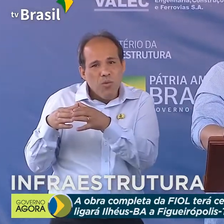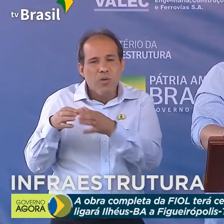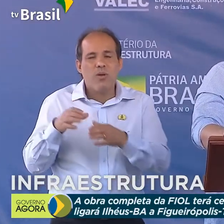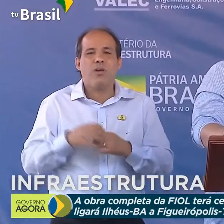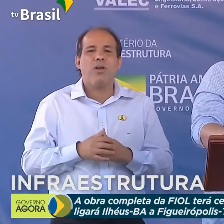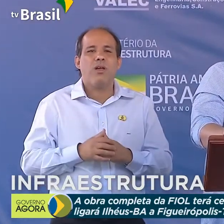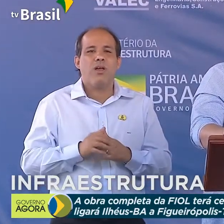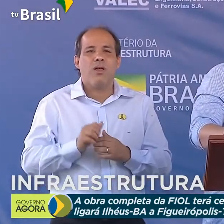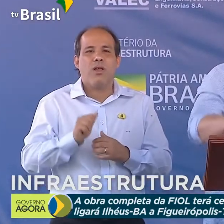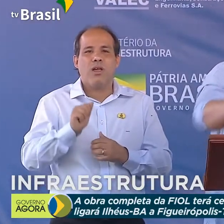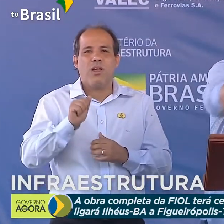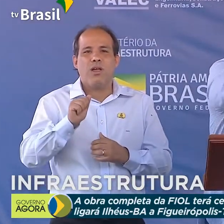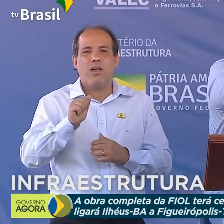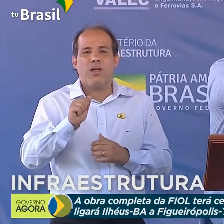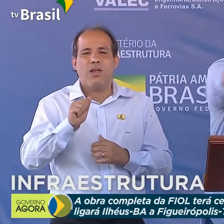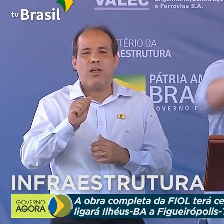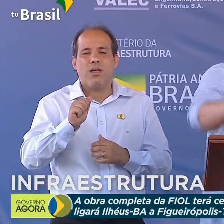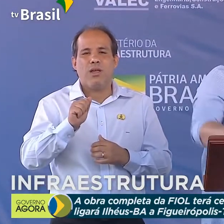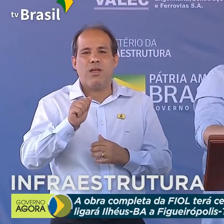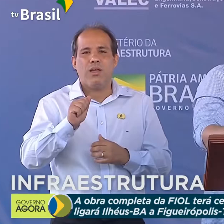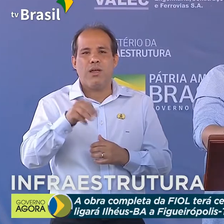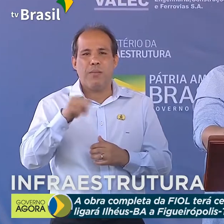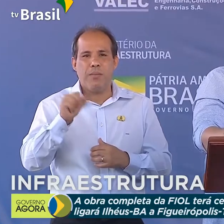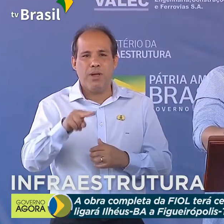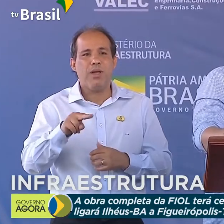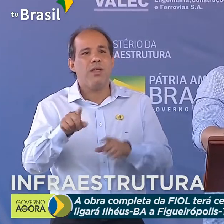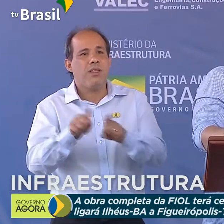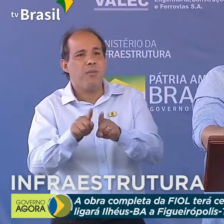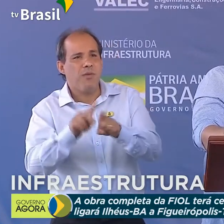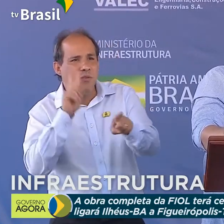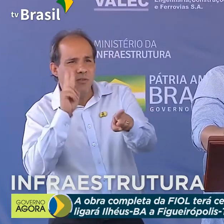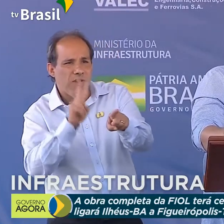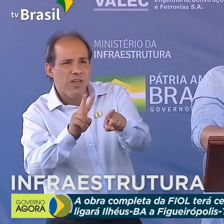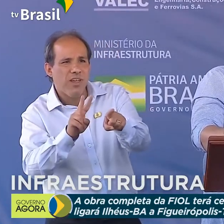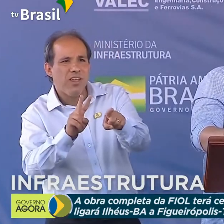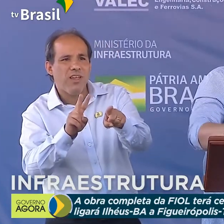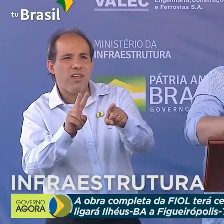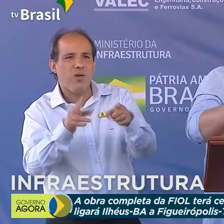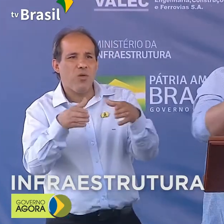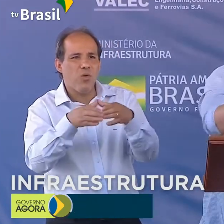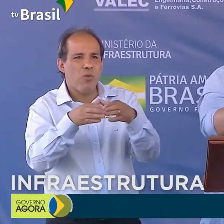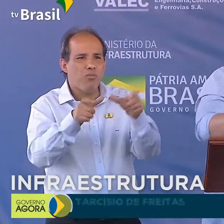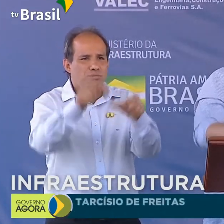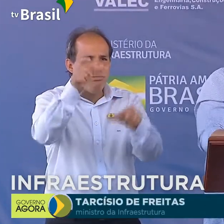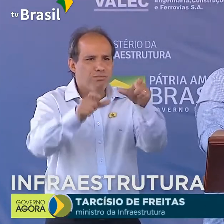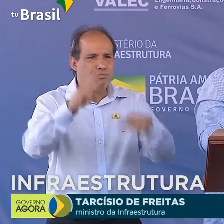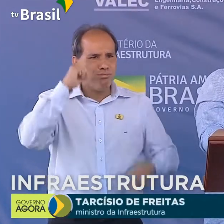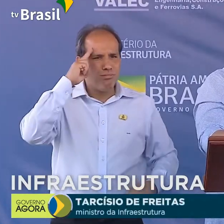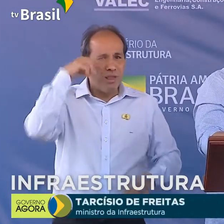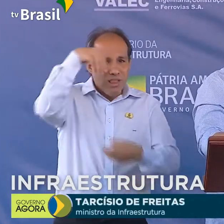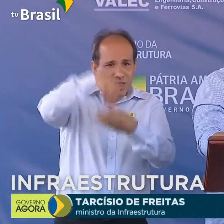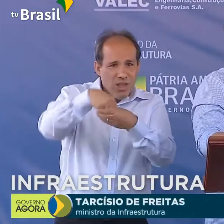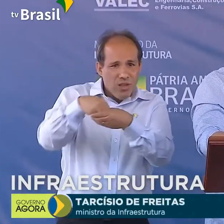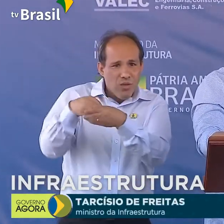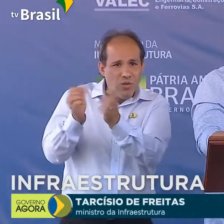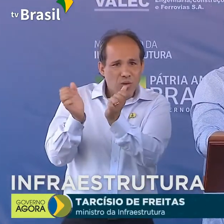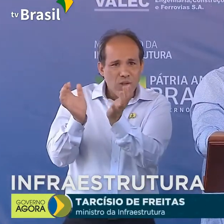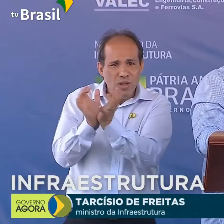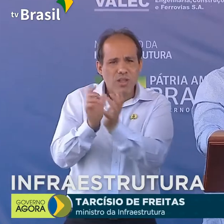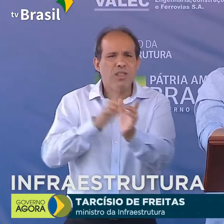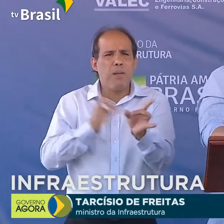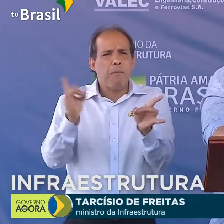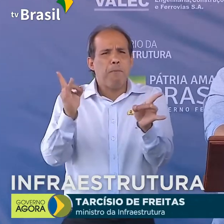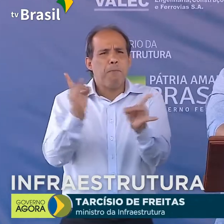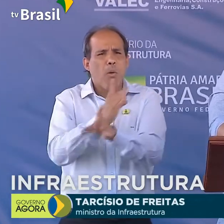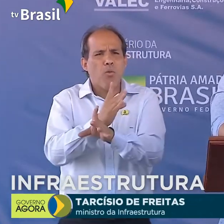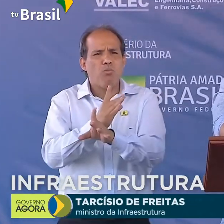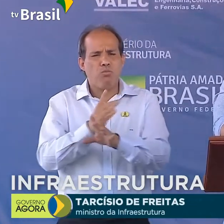Me dá uma alegria muito grande ver os nossos militares do batalhão, que estão prontos para cumprir a missão e tenho certeza, cheios de